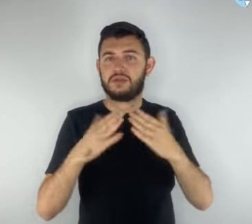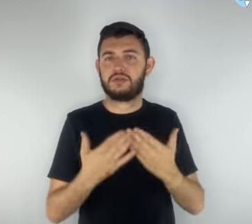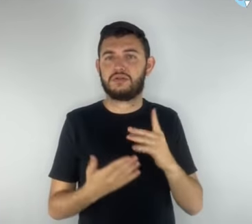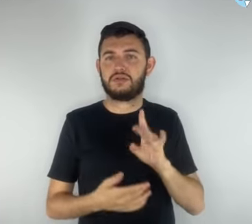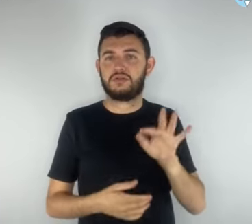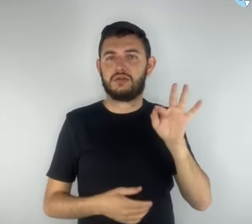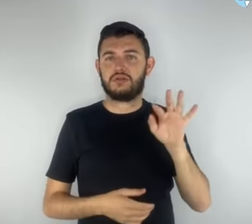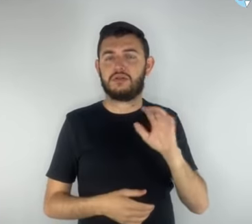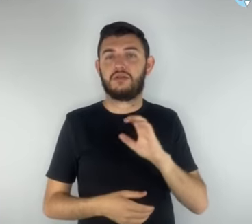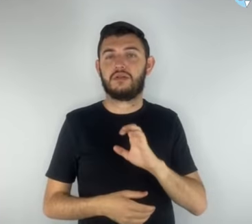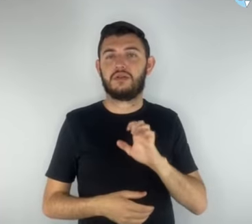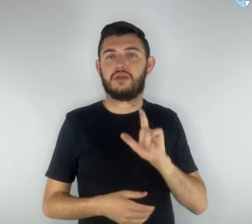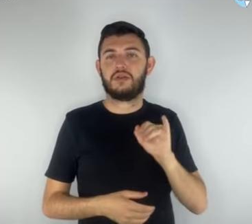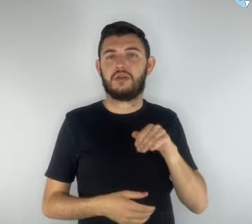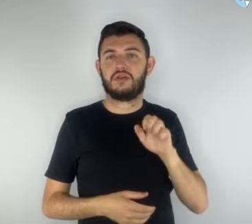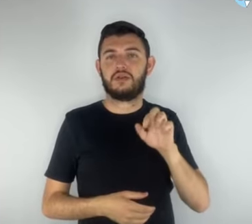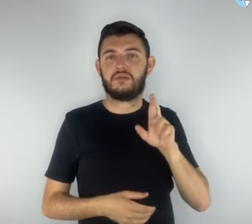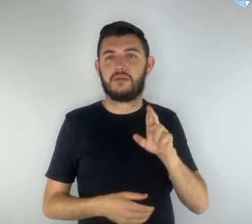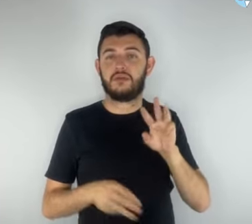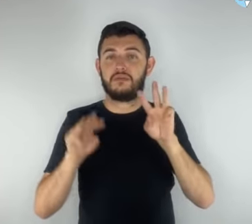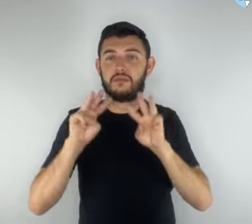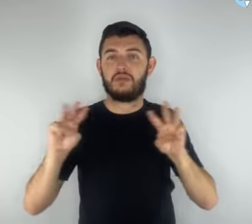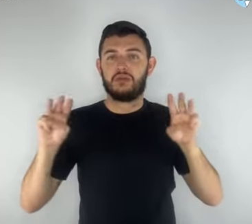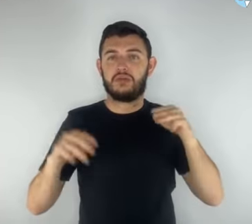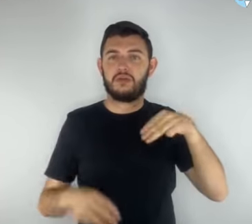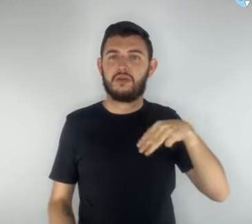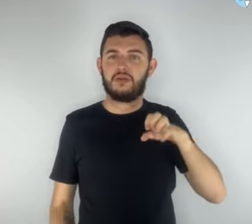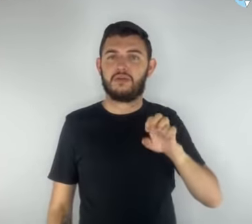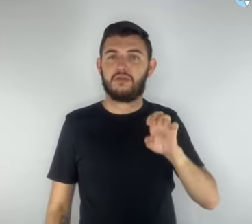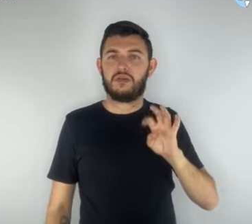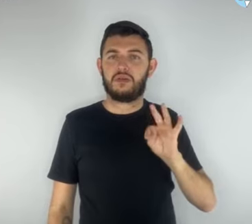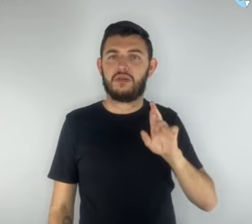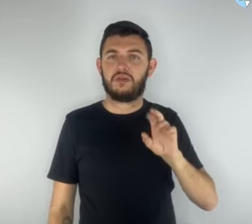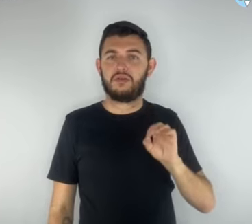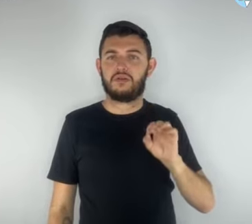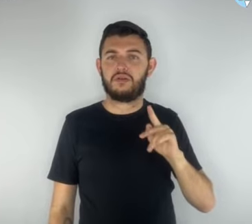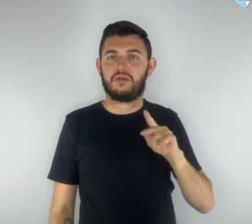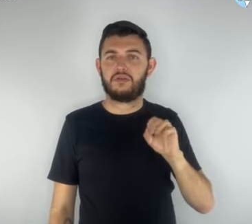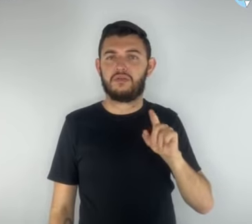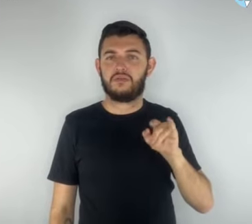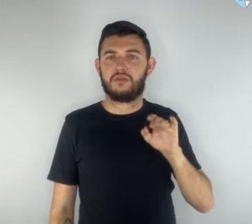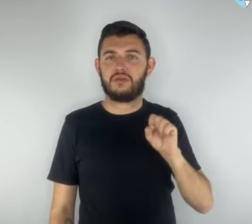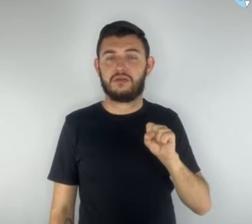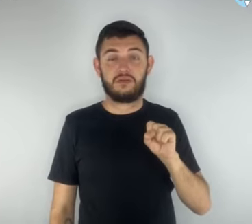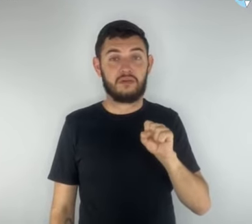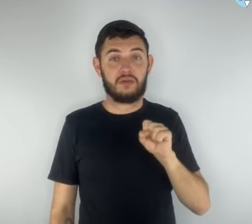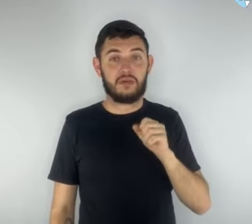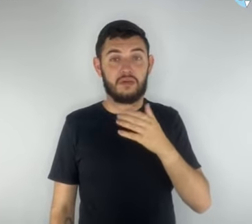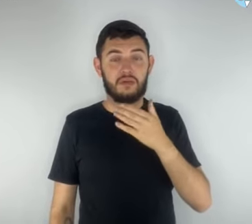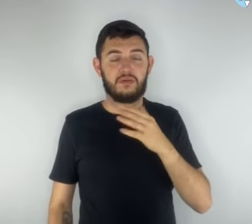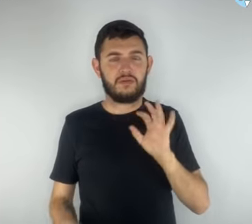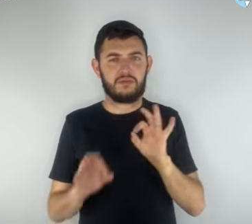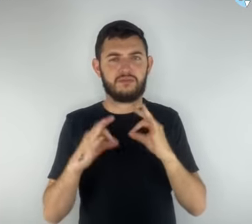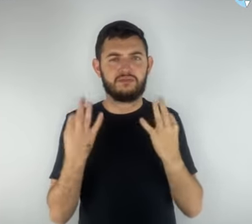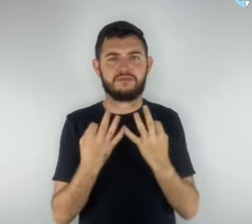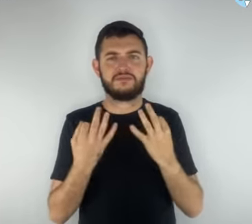Menezes para o portal Metrópolis. Pais e professores de uma escola de ensino médio do Distrito Federal se